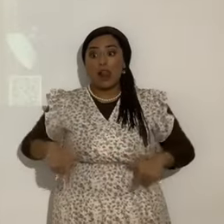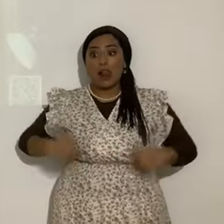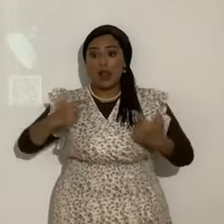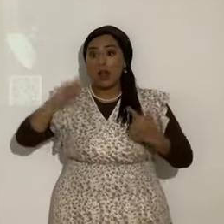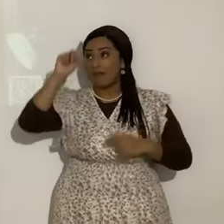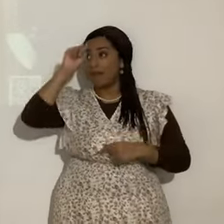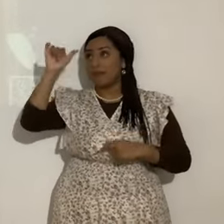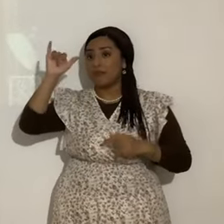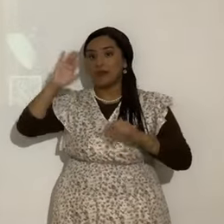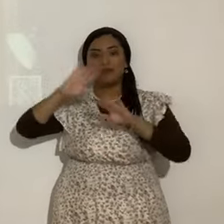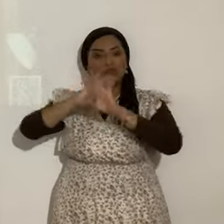muerte eterna.